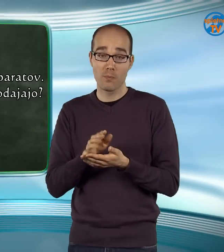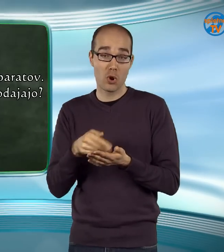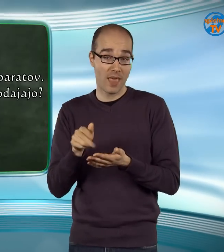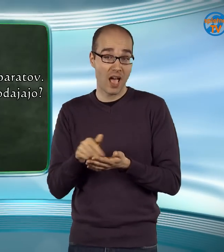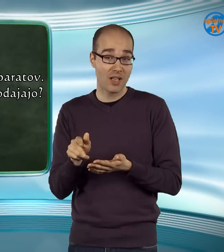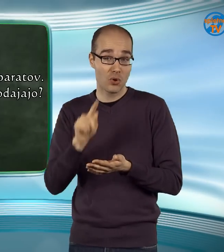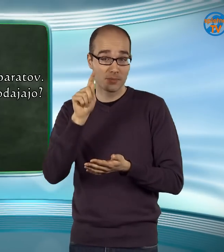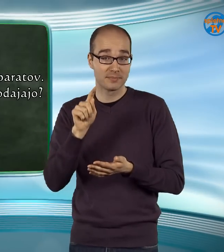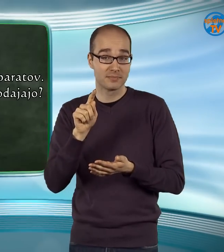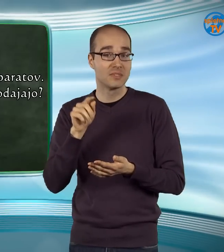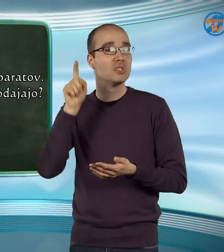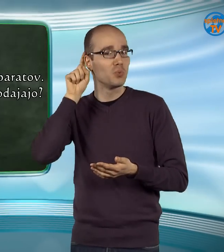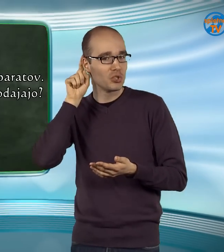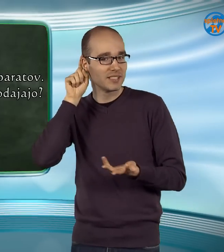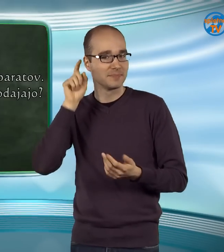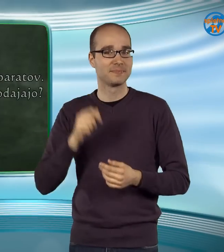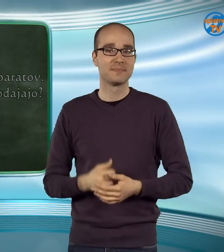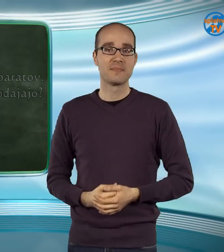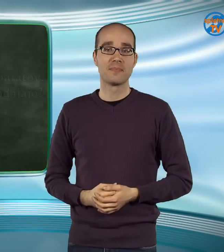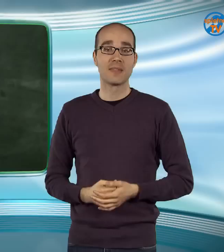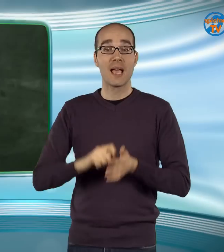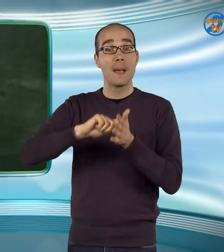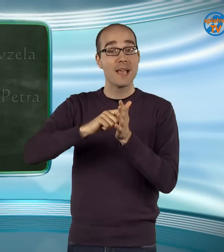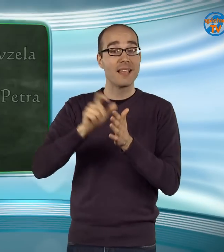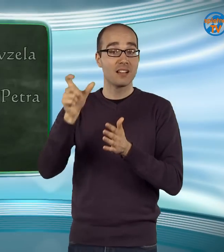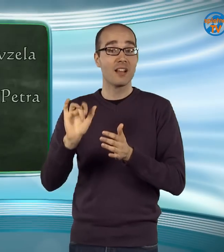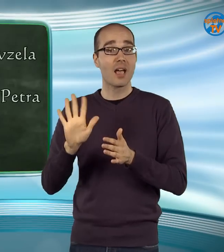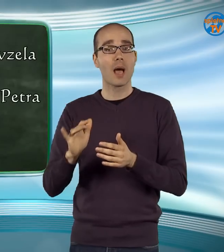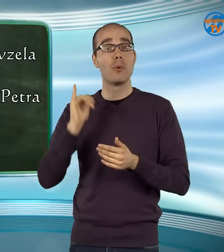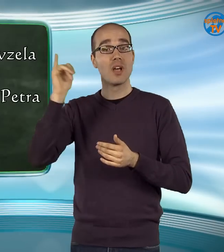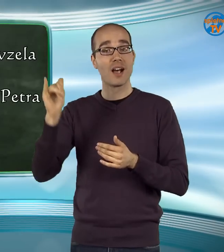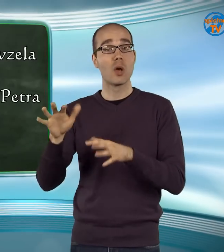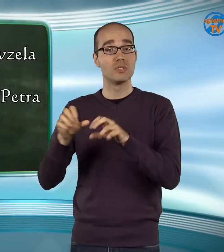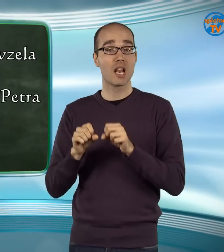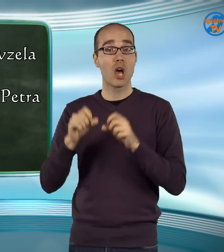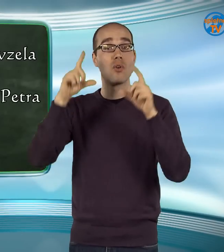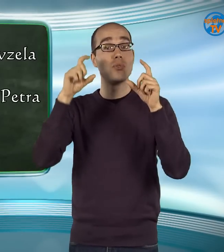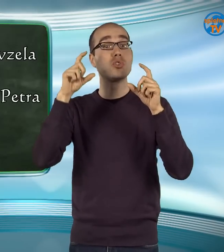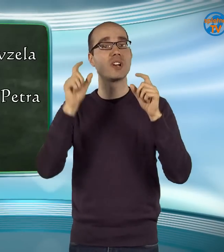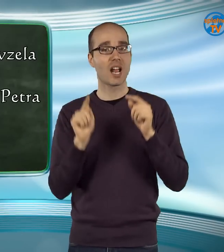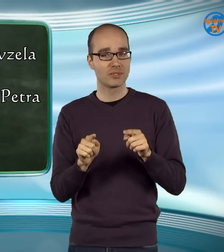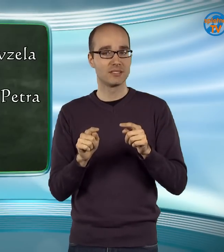prodajajo? Slušnih. Petra je na potovanje vzela fotografski aparat.